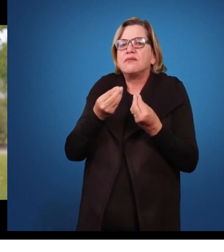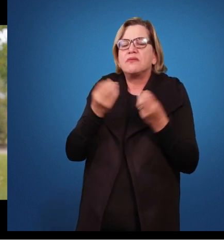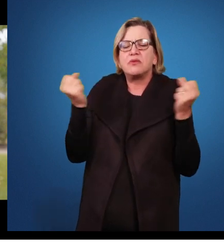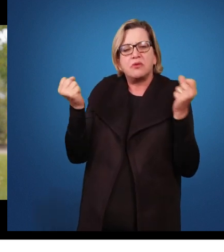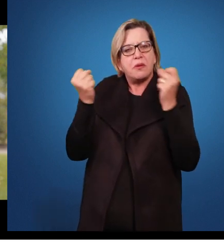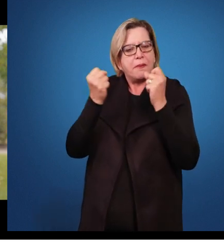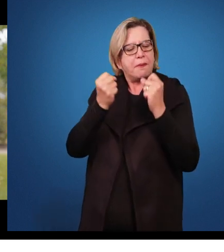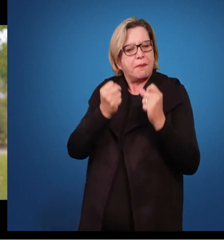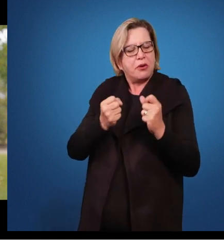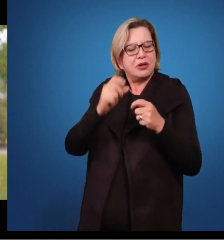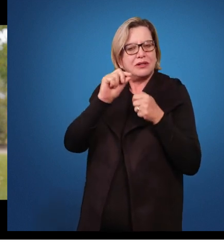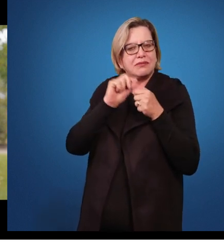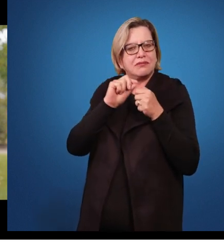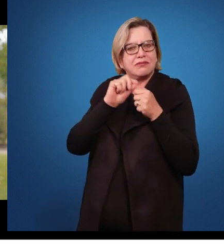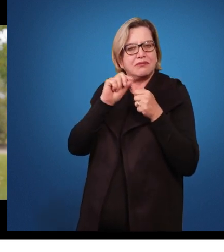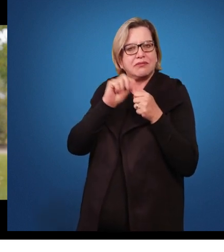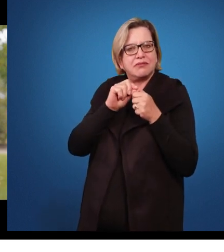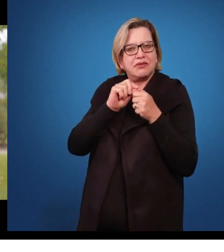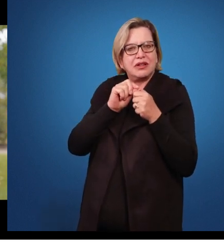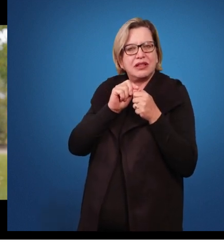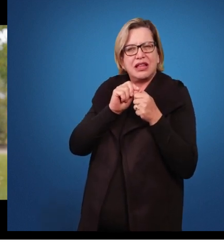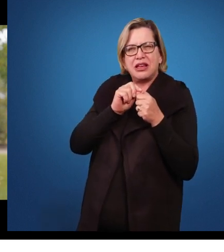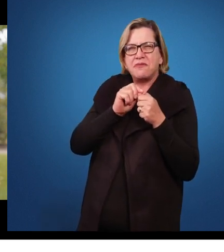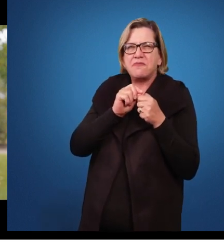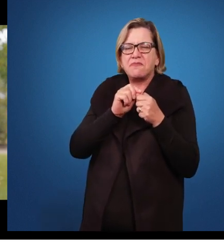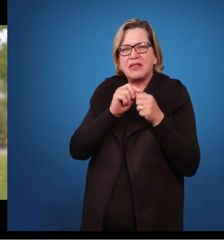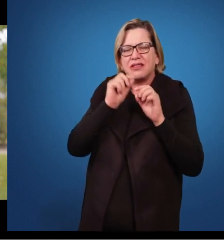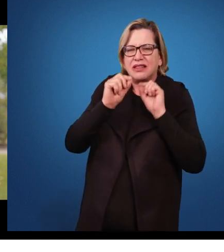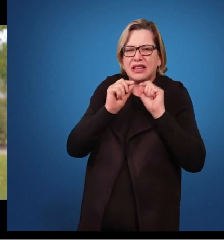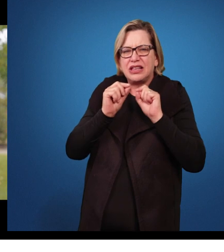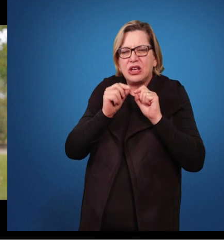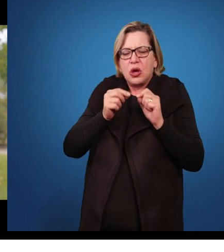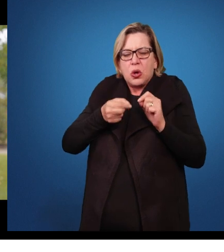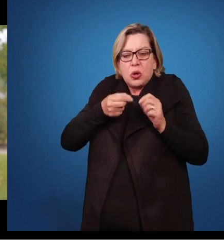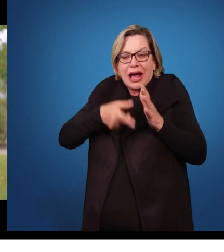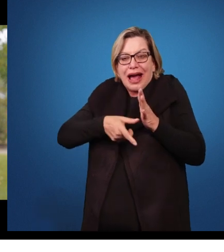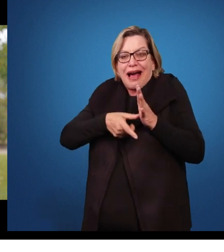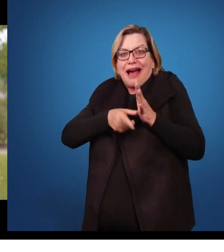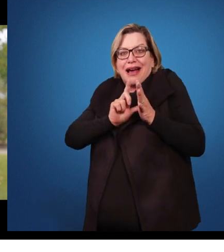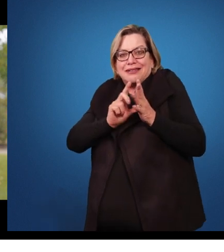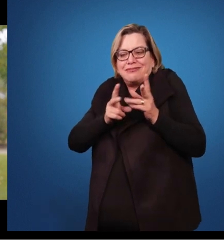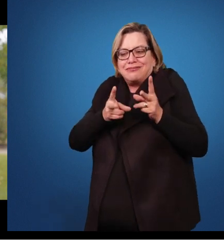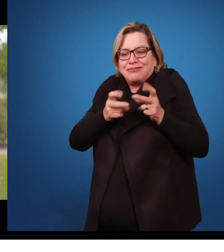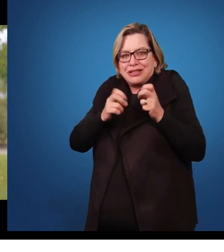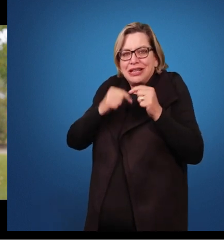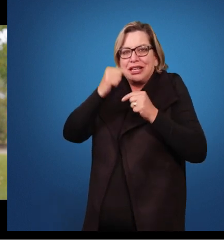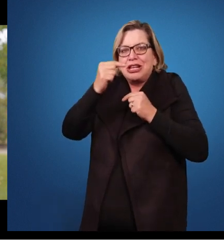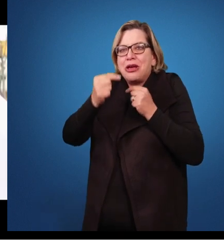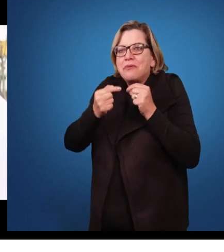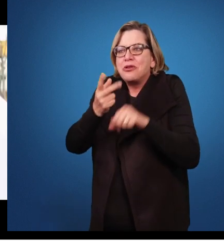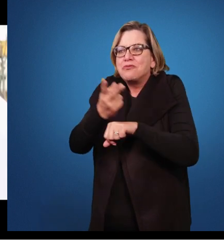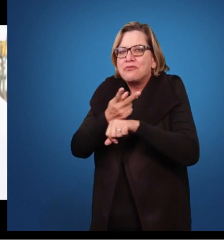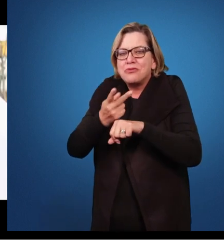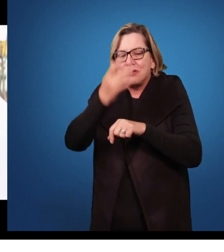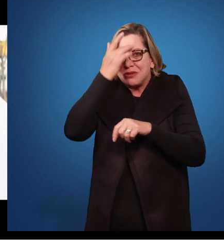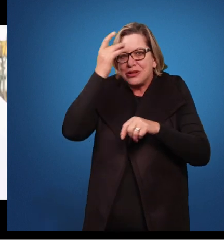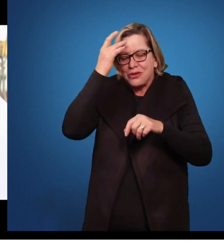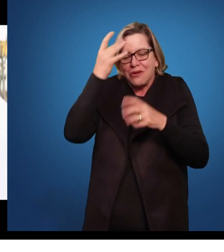podem fazer um, não sei se é a melhor expressão, mas um pré-diagnóstico, né? E depois procurar um atendimento adequado. Então, de...